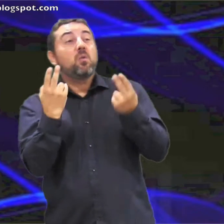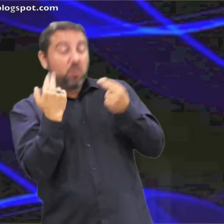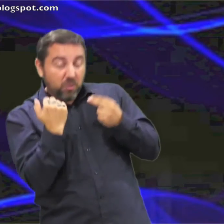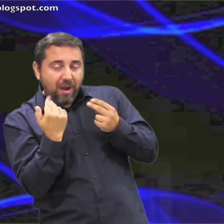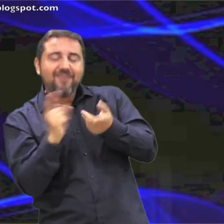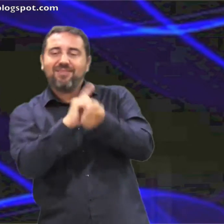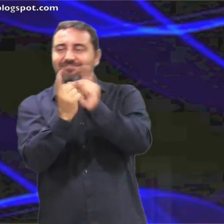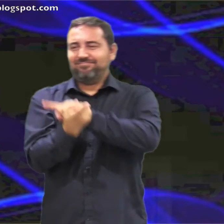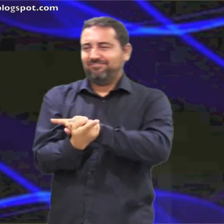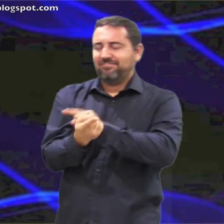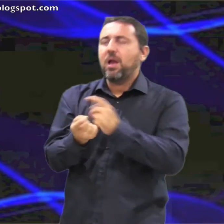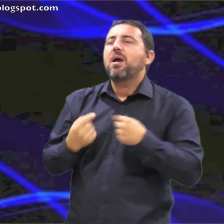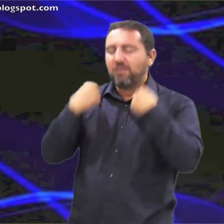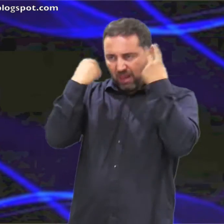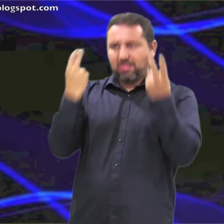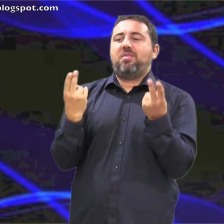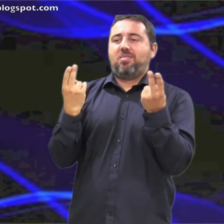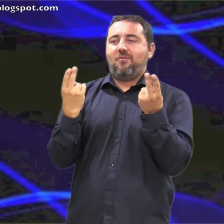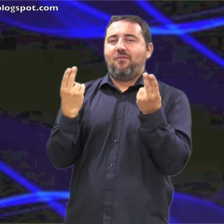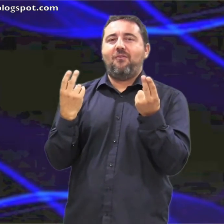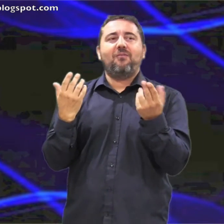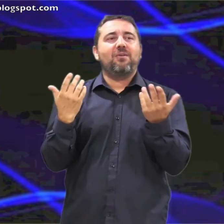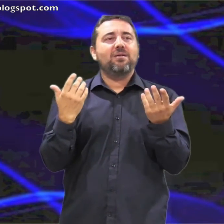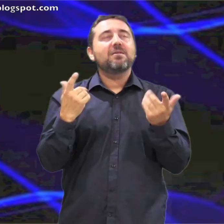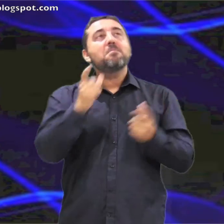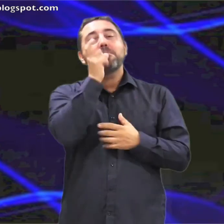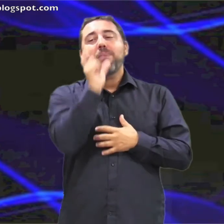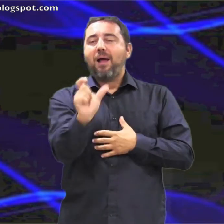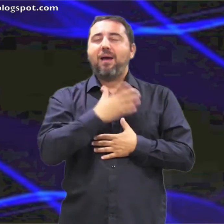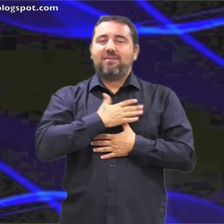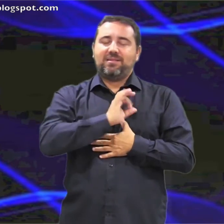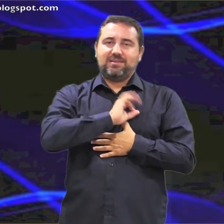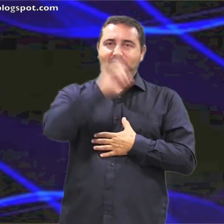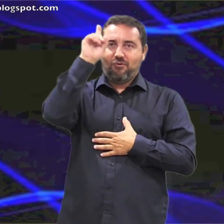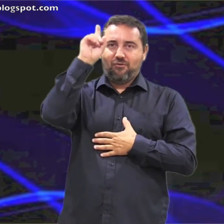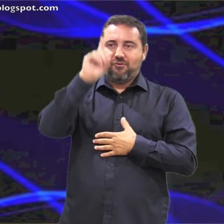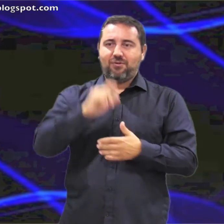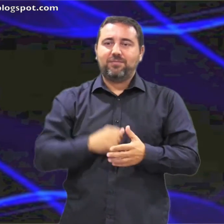y el que se humilla será enaltecido palabra del Señor